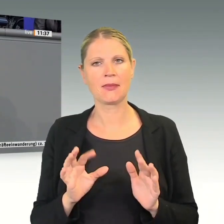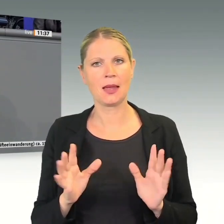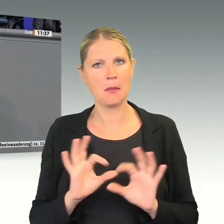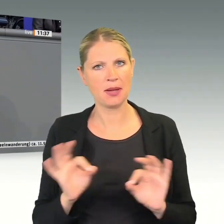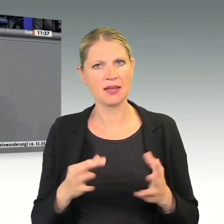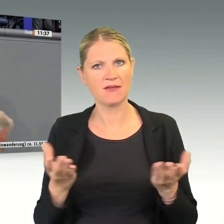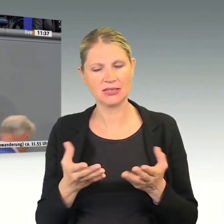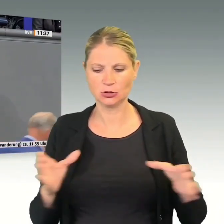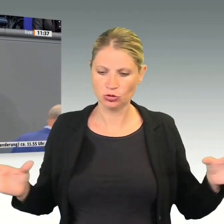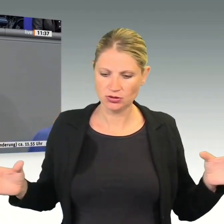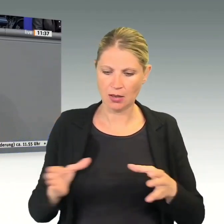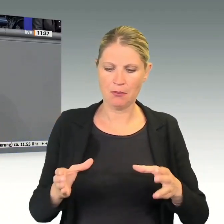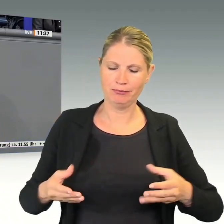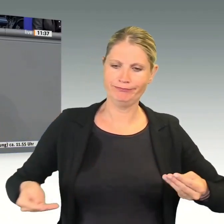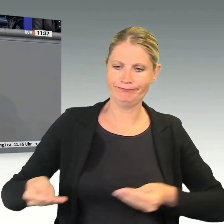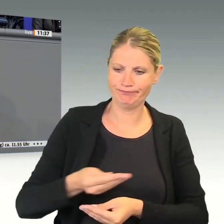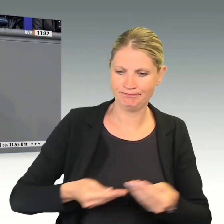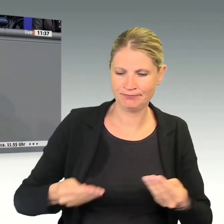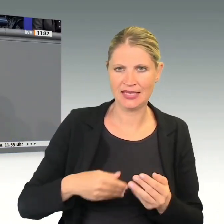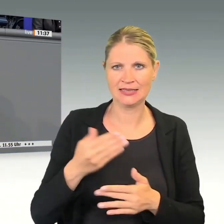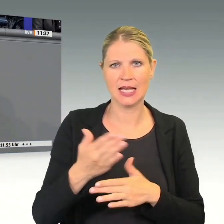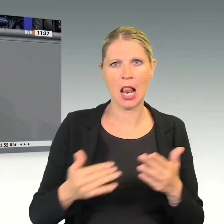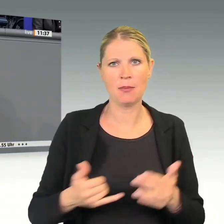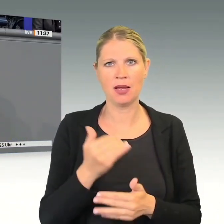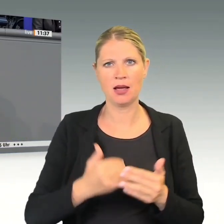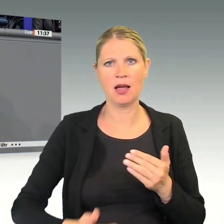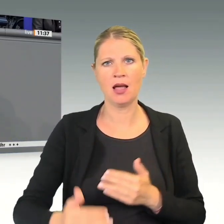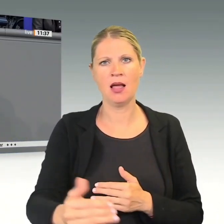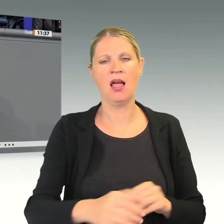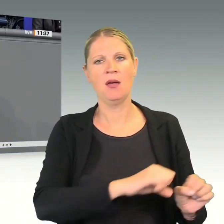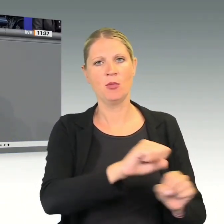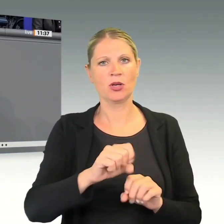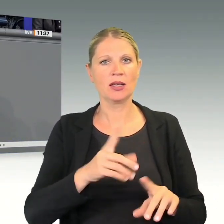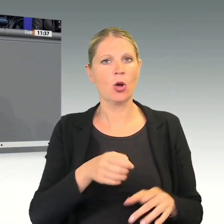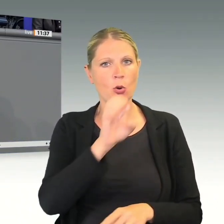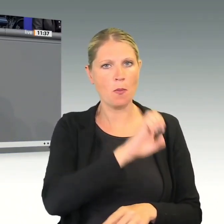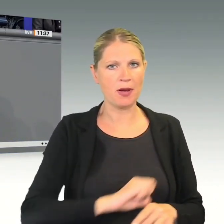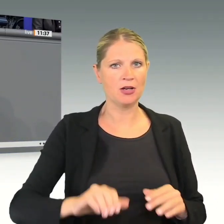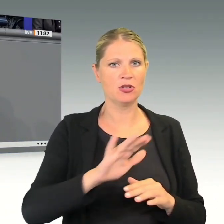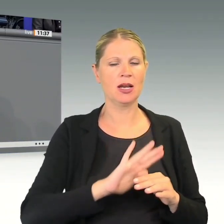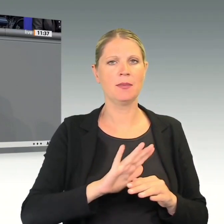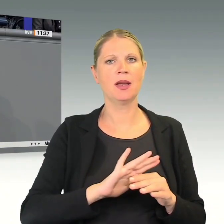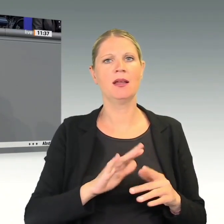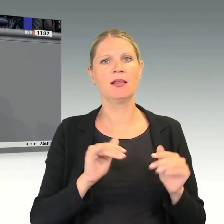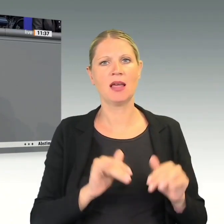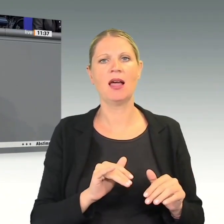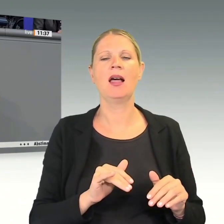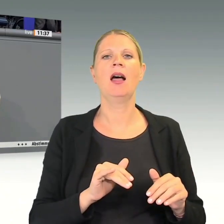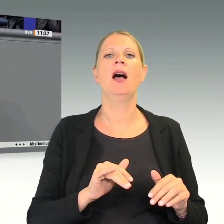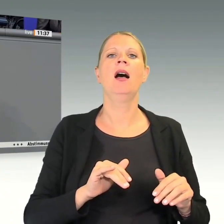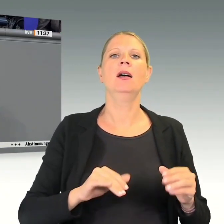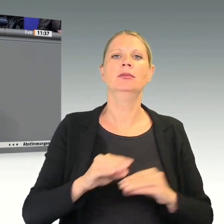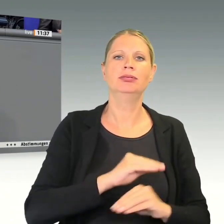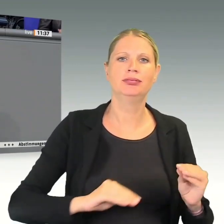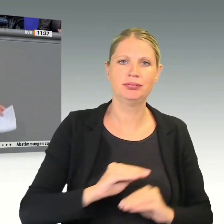Möglichkeiten, die wir jetzt im nächsten halben Jahr auch auf europäischer Ebene haben, nutzen und das Mercosur-Abkommen abschließen.